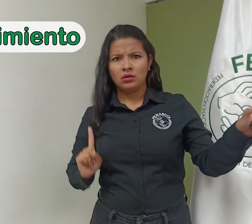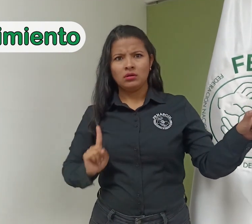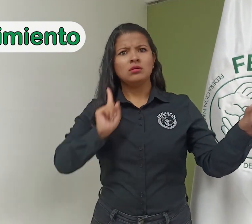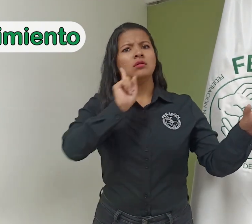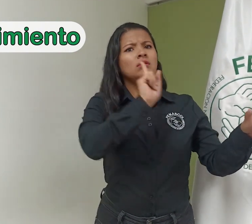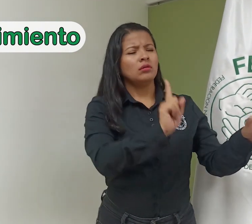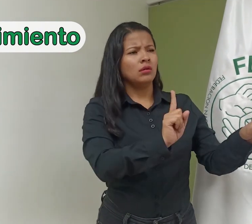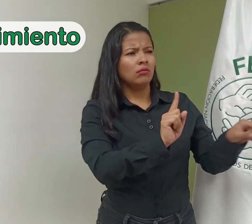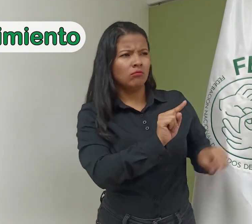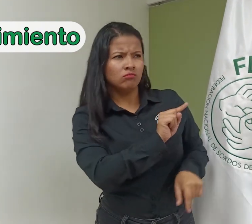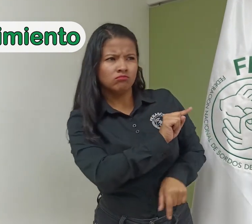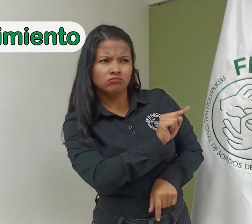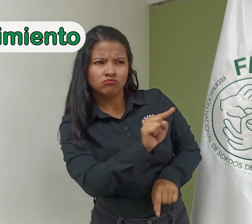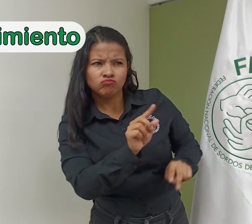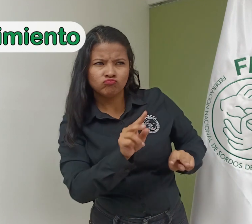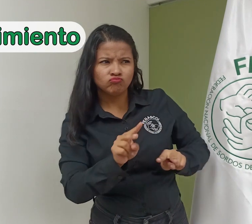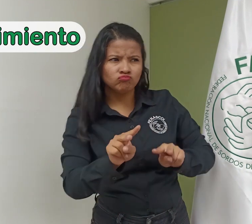Sociología de la comunidad sorda.